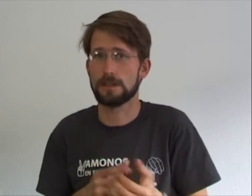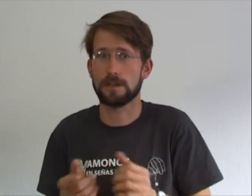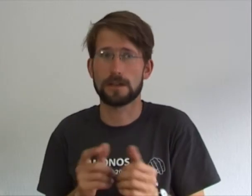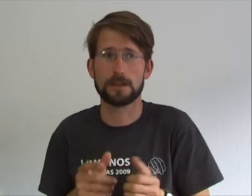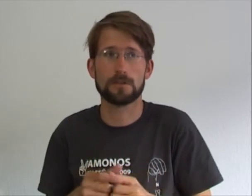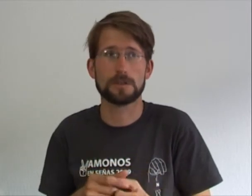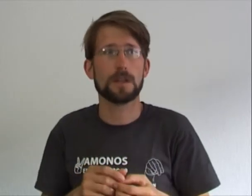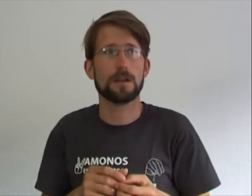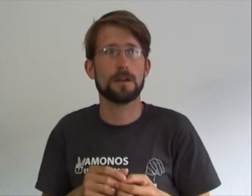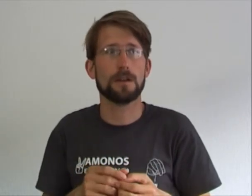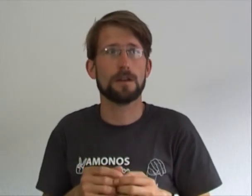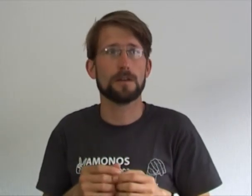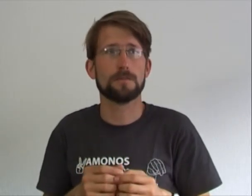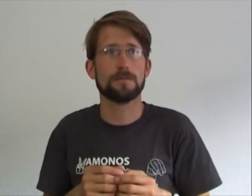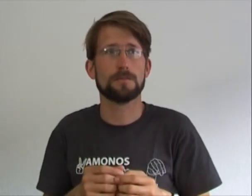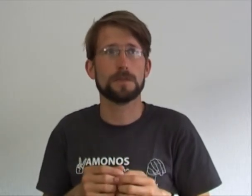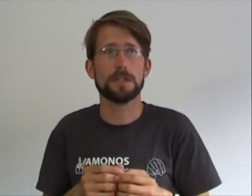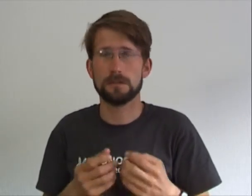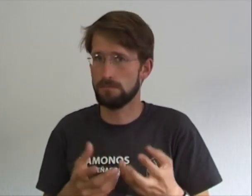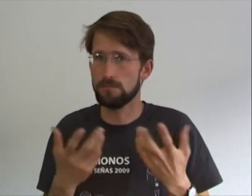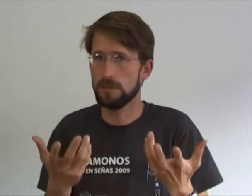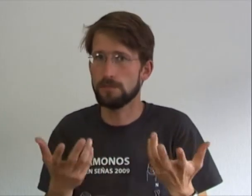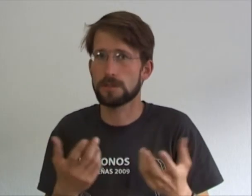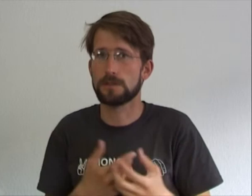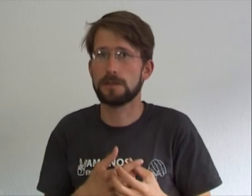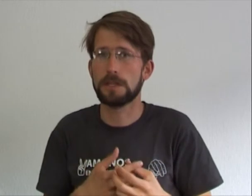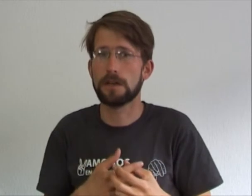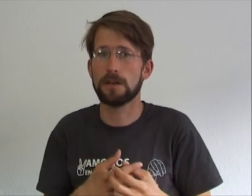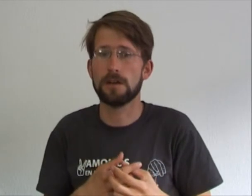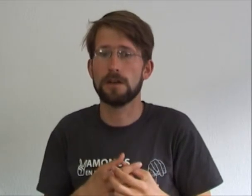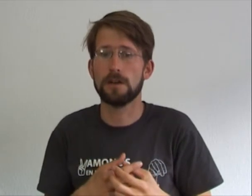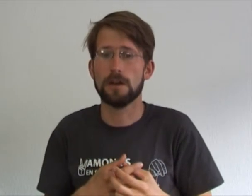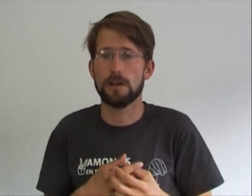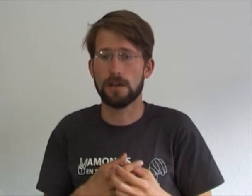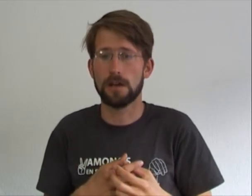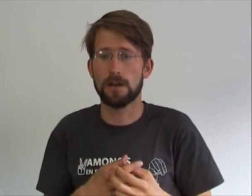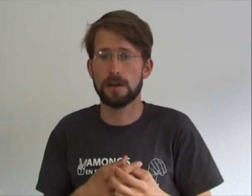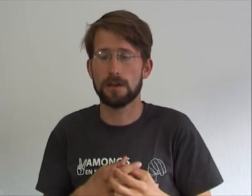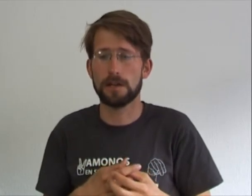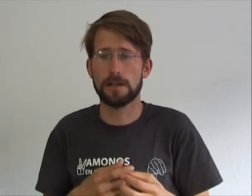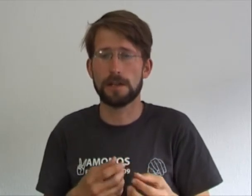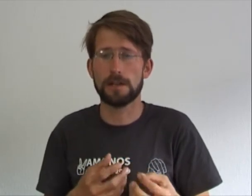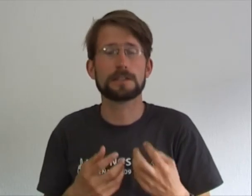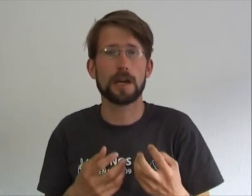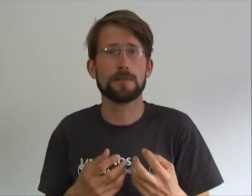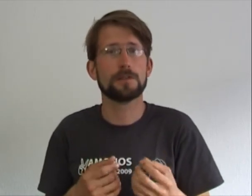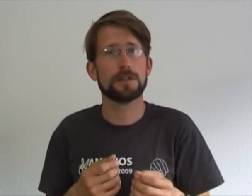conocerlos. Y sí, pues, tener el escambio de